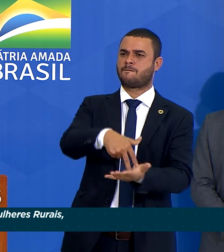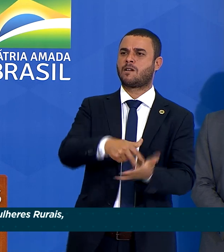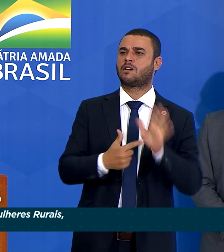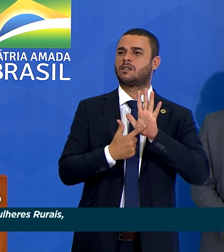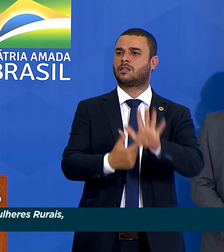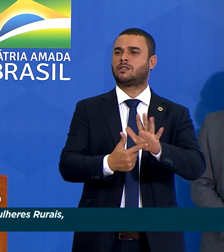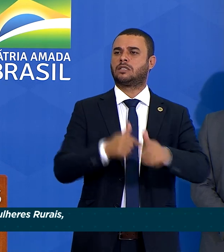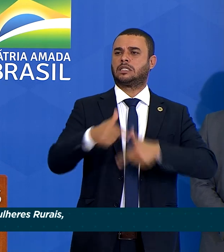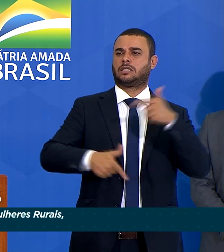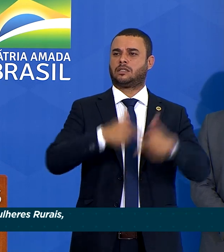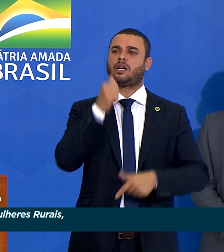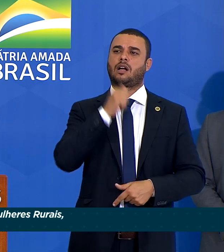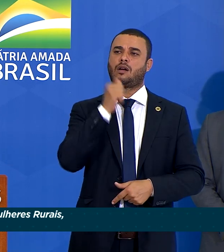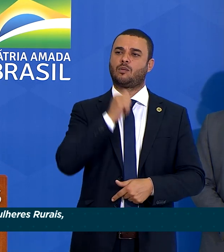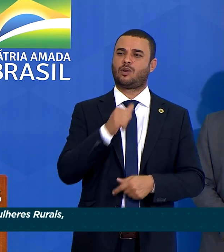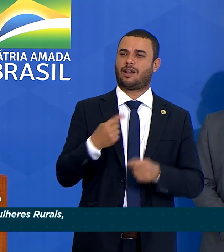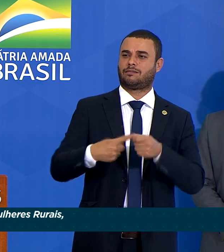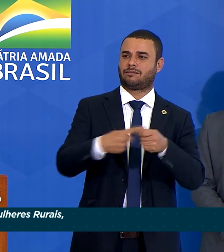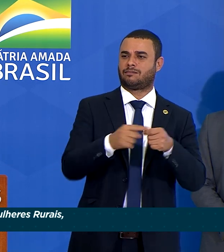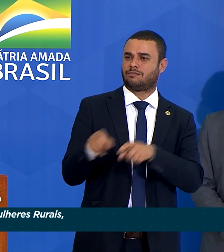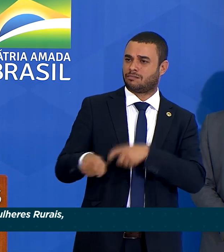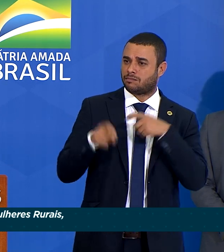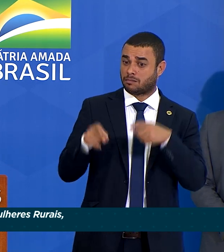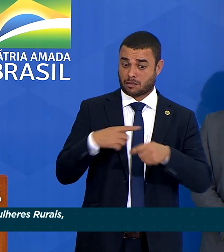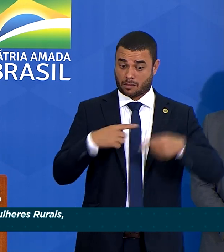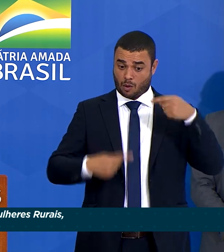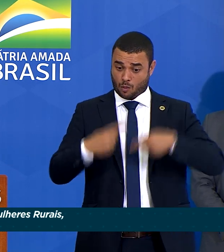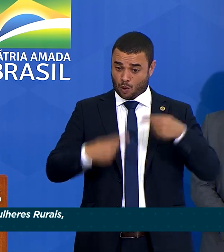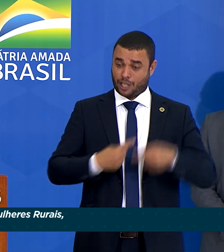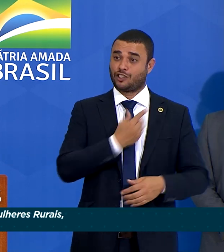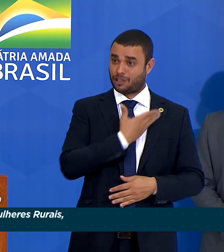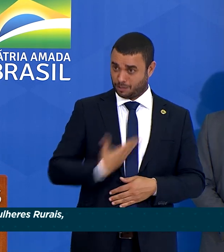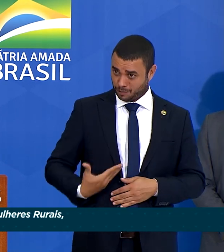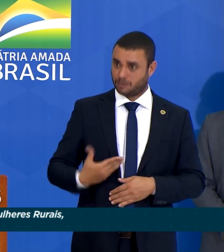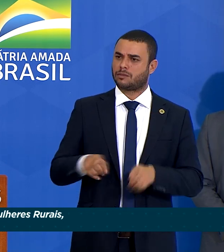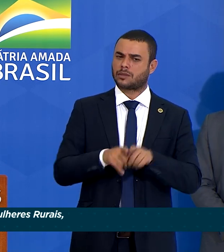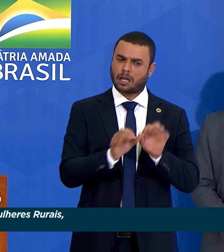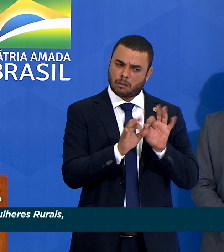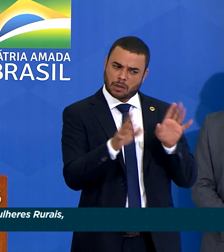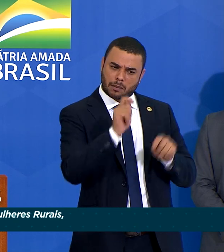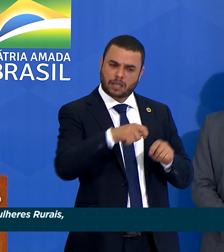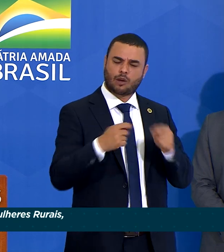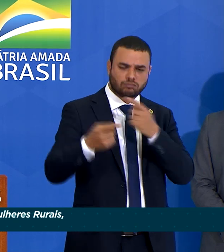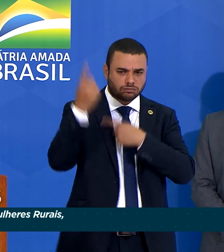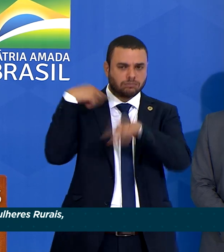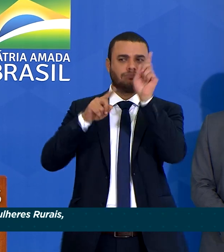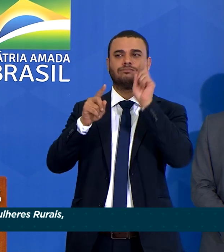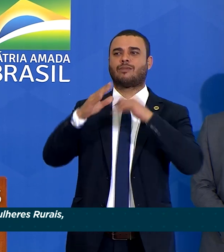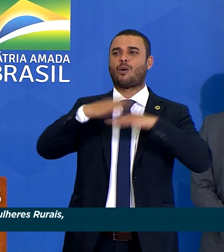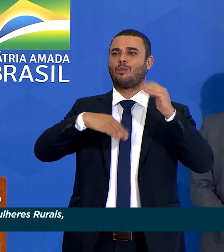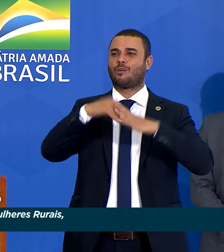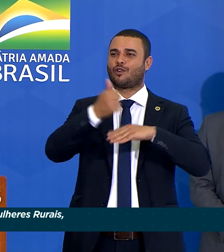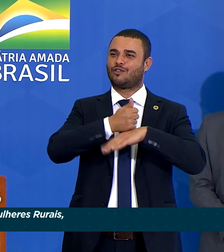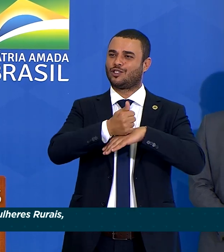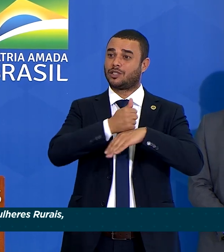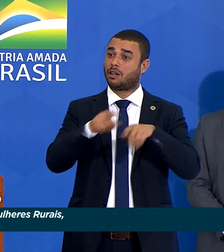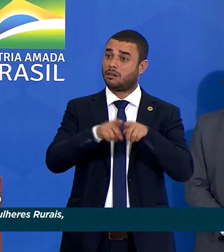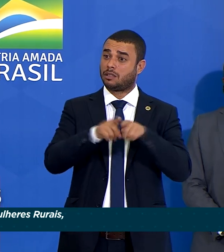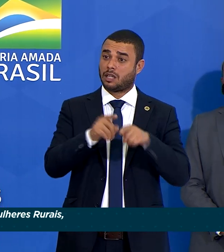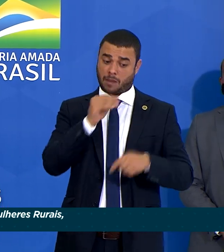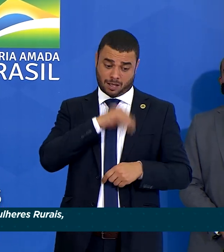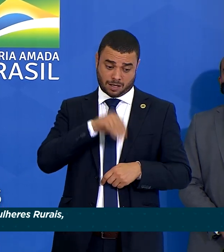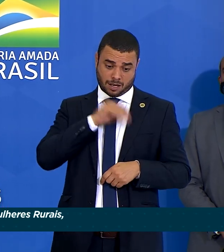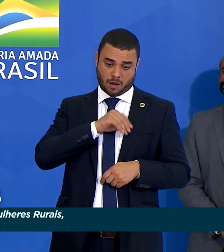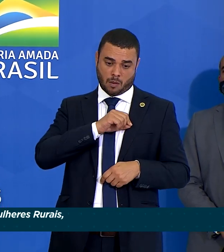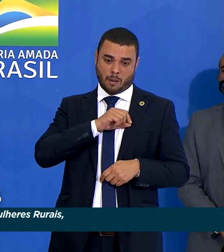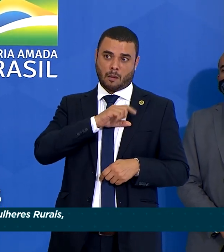políticas públicas que permitam seu desenvolvimento profissional e aumento de sua renda e que as protejam das dificuldades